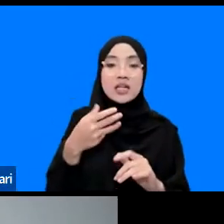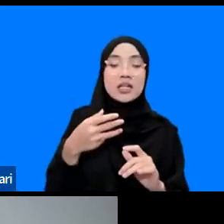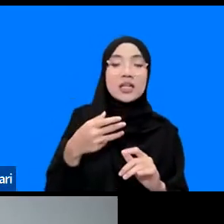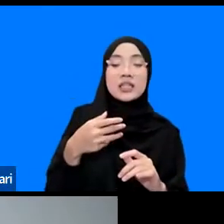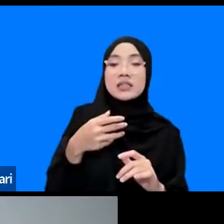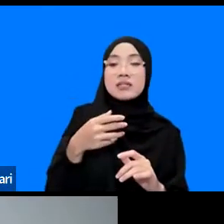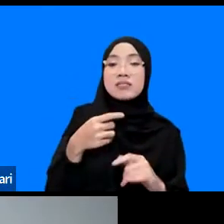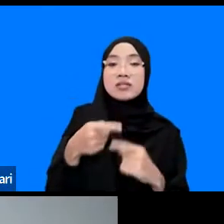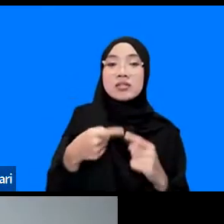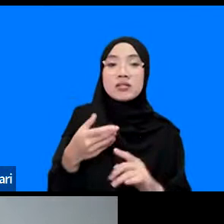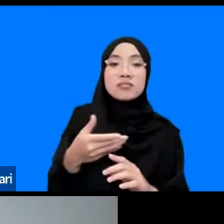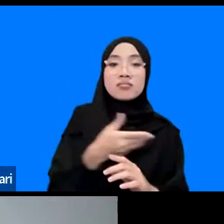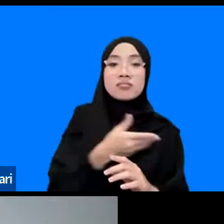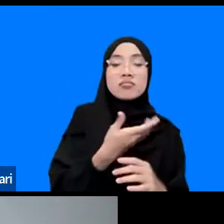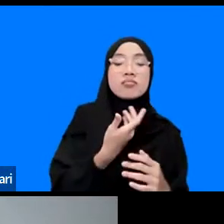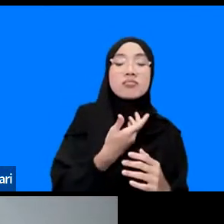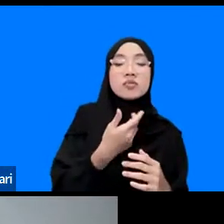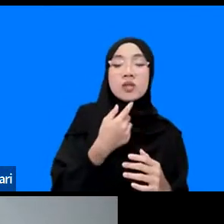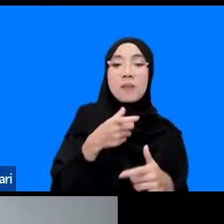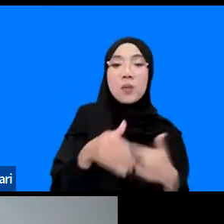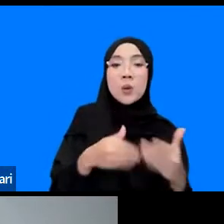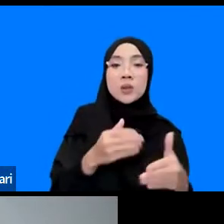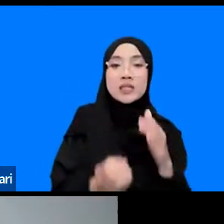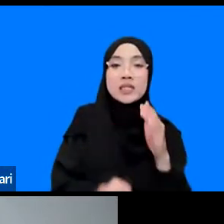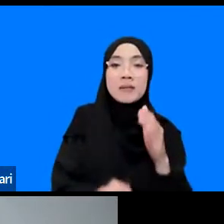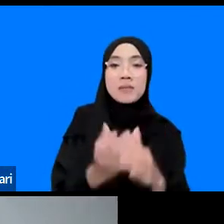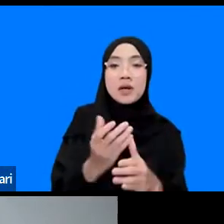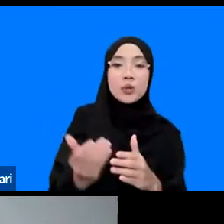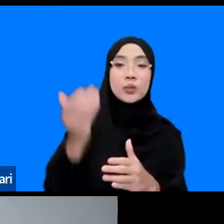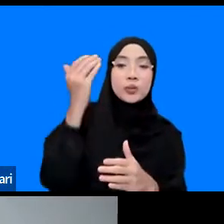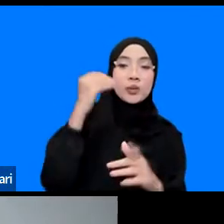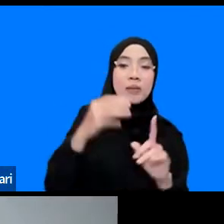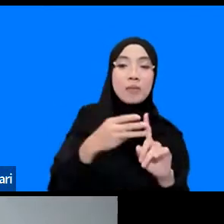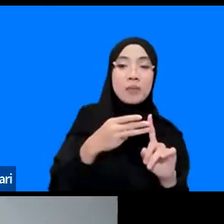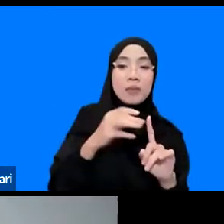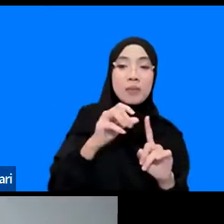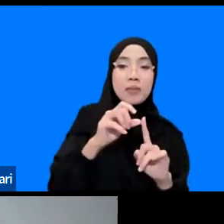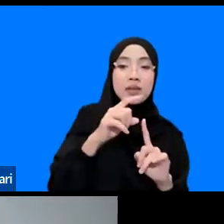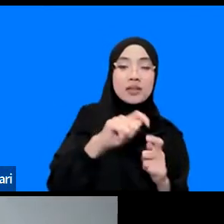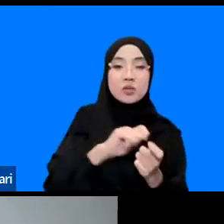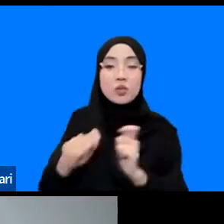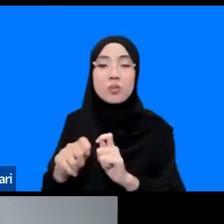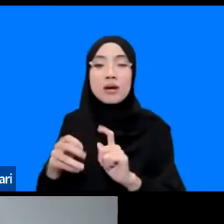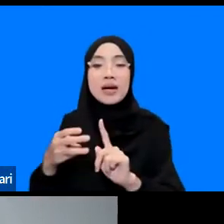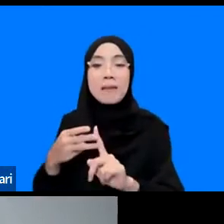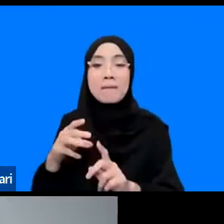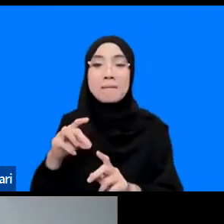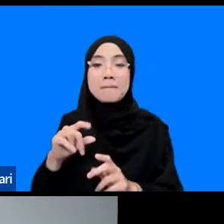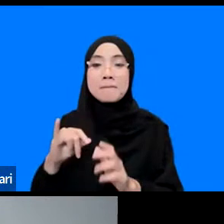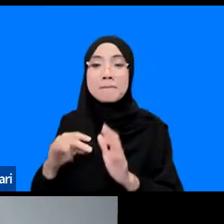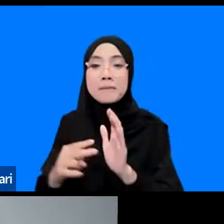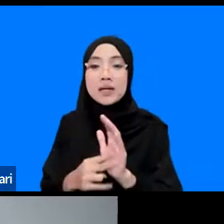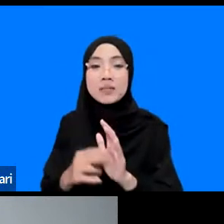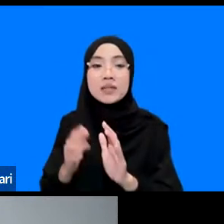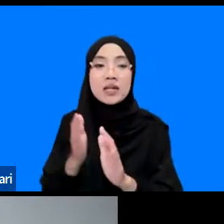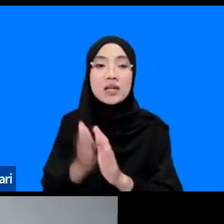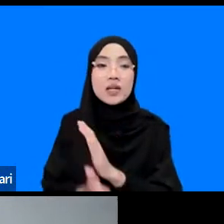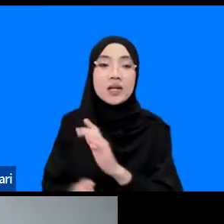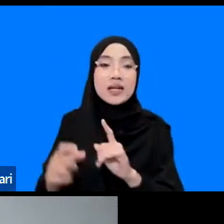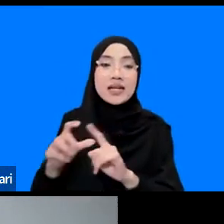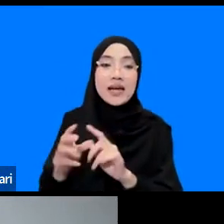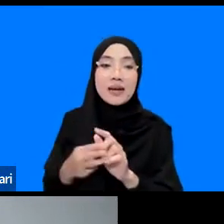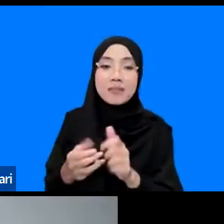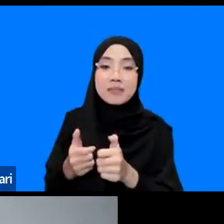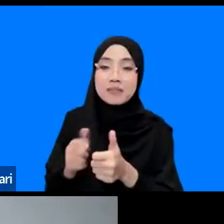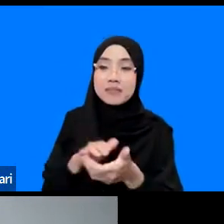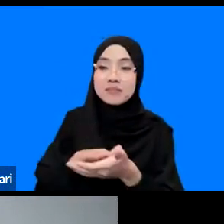proses-proses yang dikembangkan oleh kawan-kawan di dulunya BPPT sekarang di BRIN bisa approach DM-DM-an